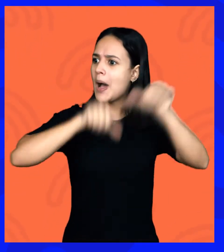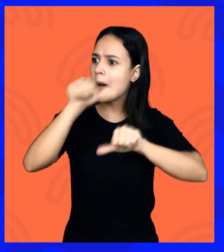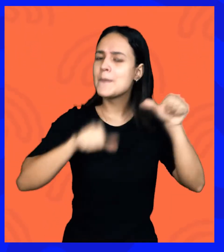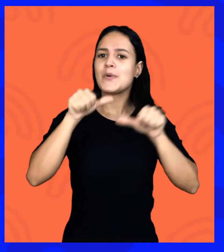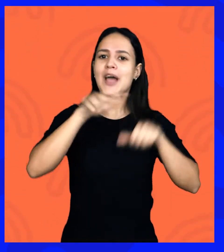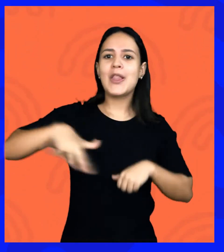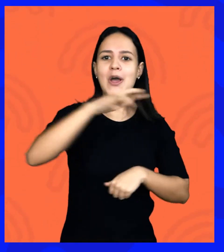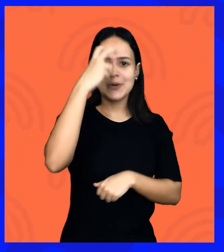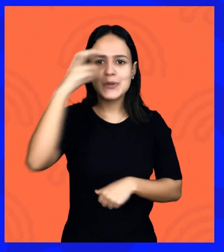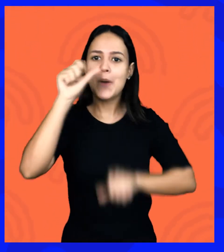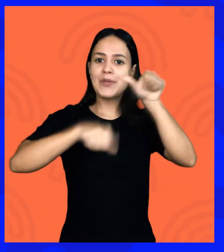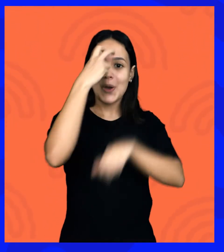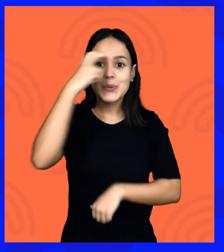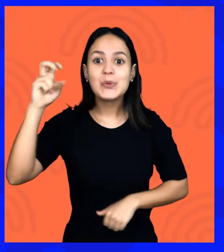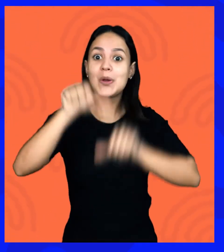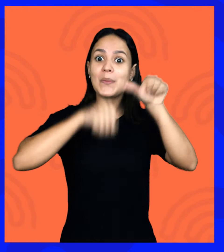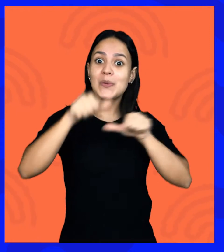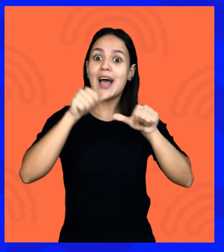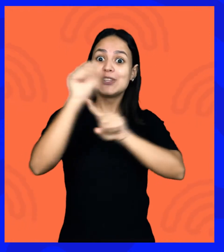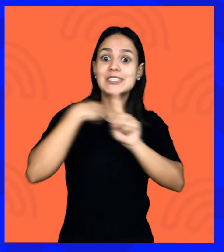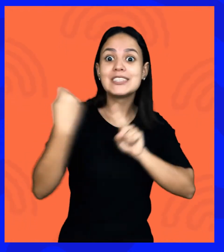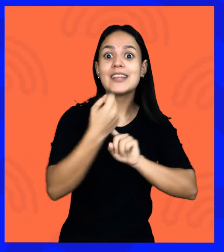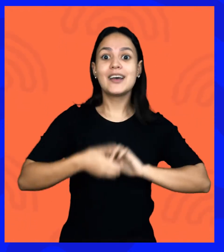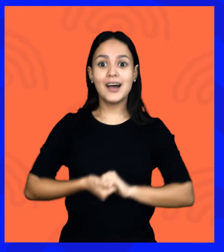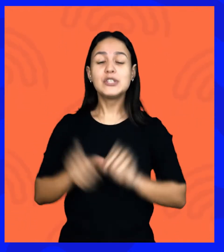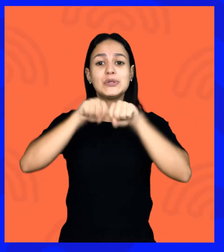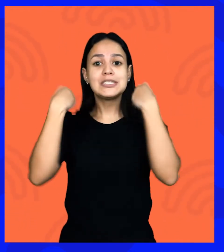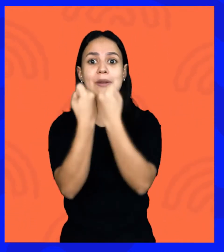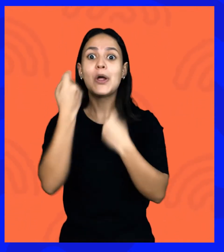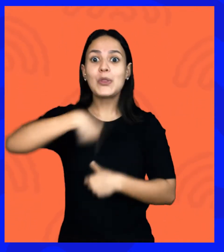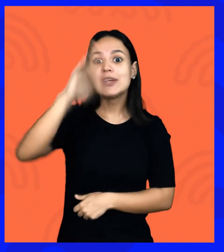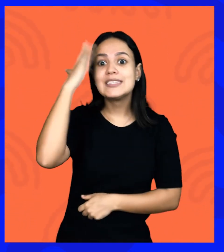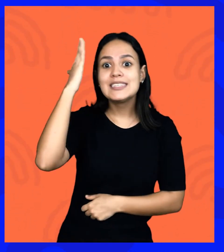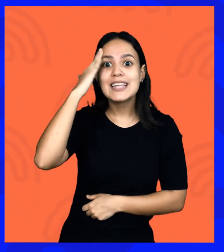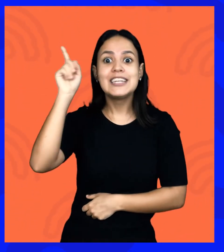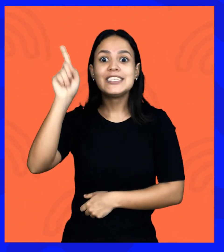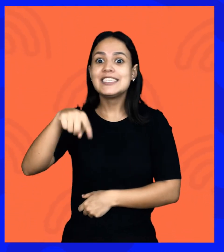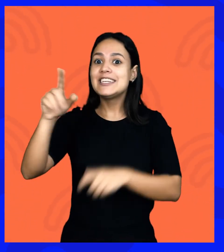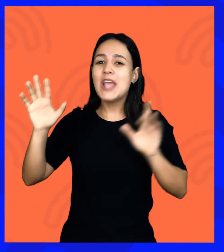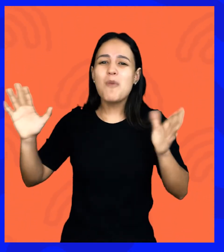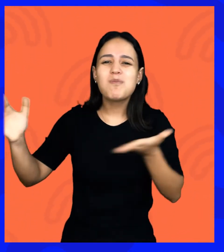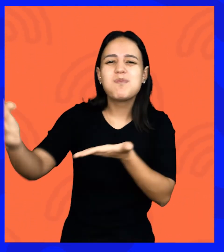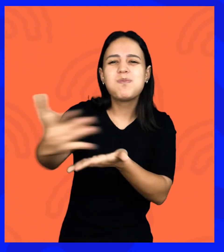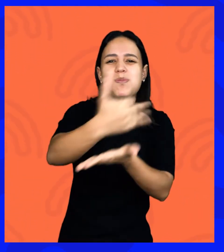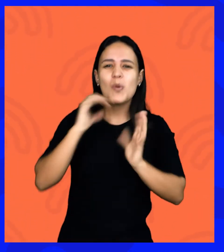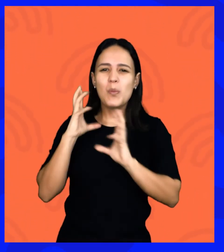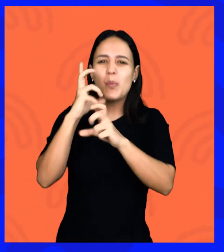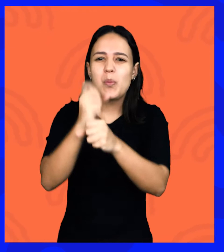culturais, para mudar a cultura, para mudar a sociedade. E o seminário a gente entende que é uma culminância de todas essas discussões e questões que